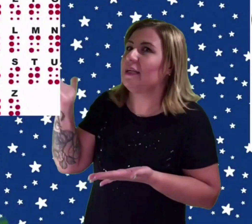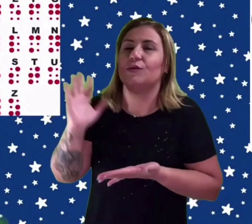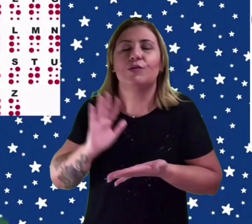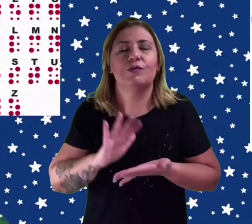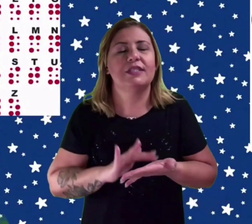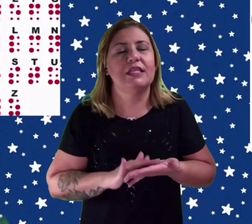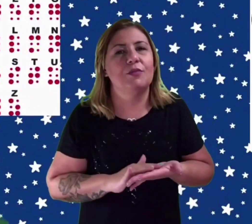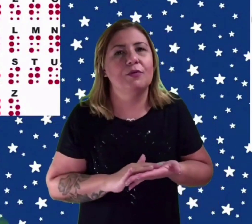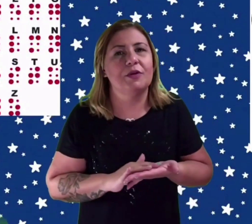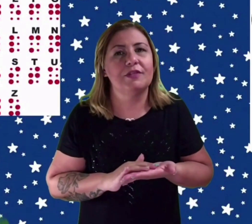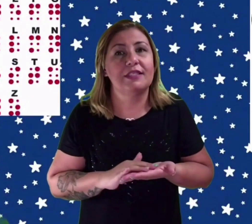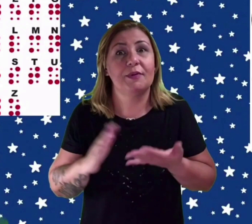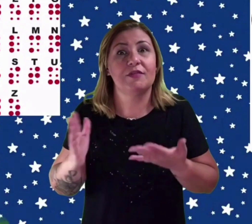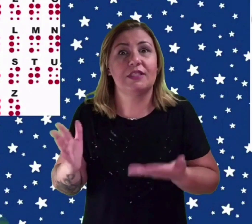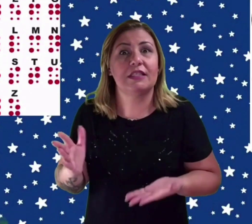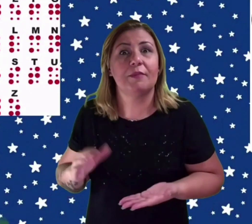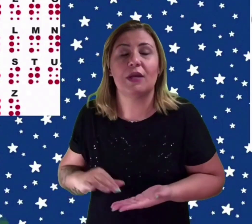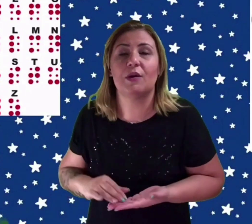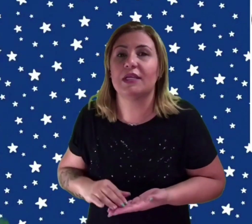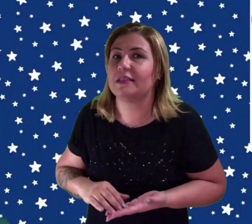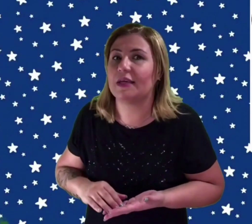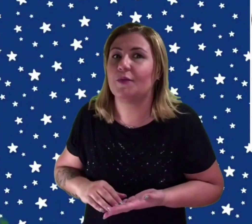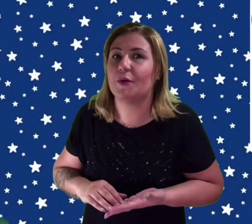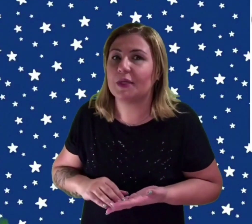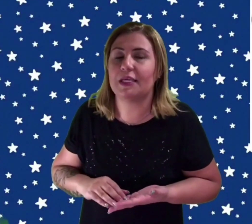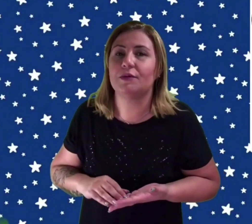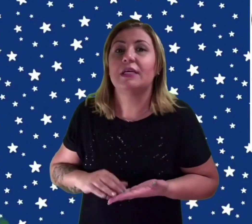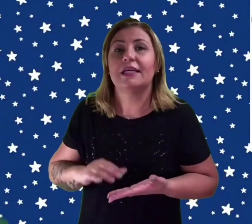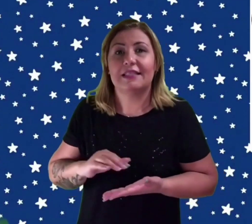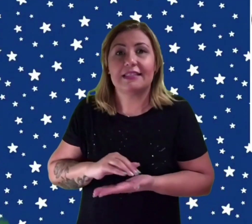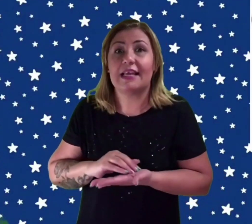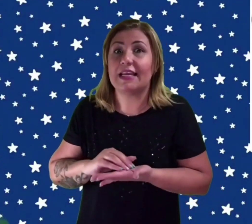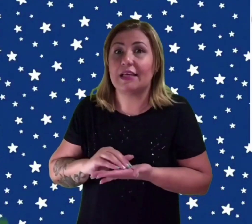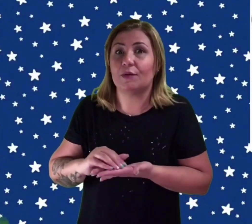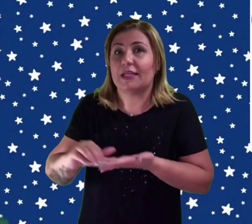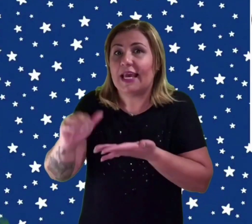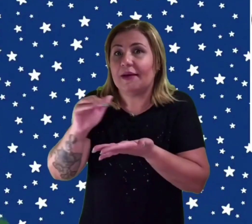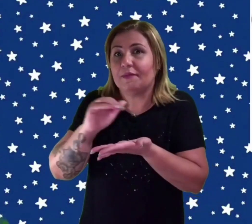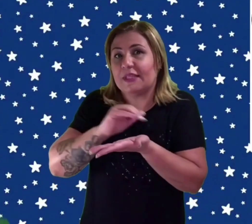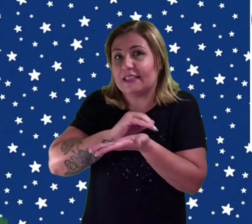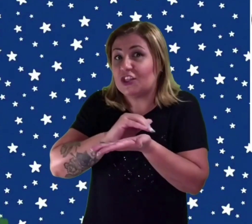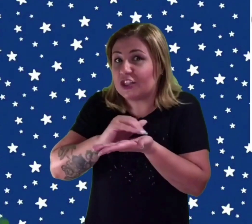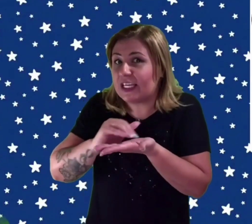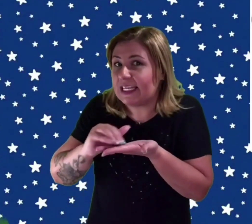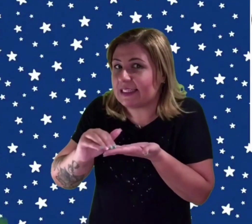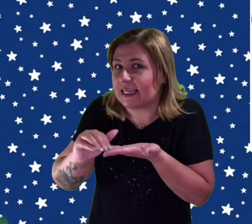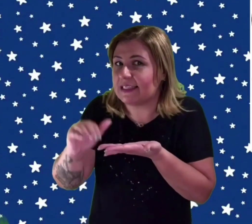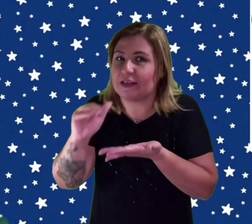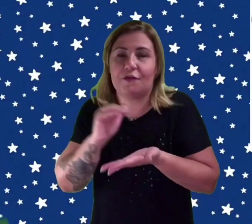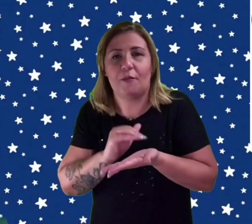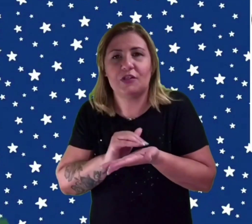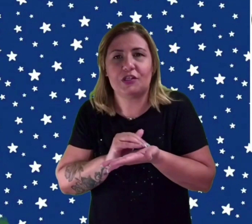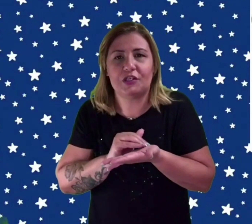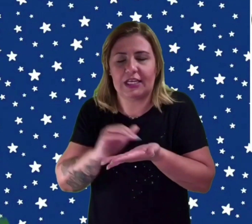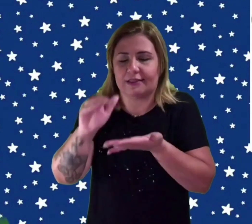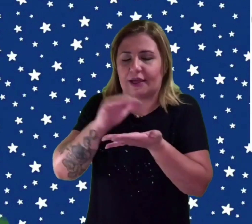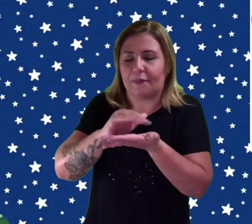lado um símbolo para você para você também conhecer um pouquinho dessa língua, né? Dessa escrita, dessa forma de escrita.